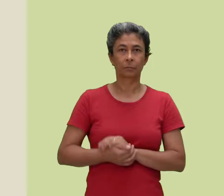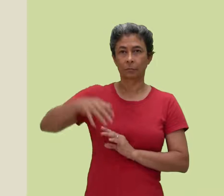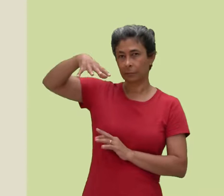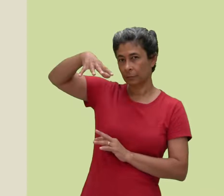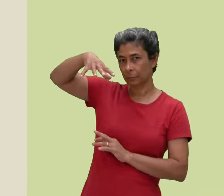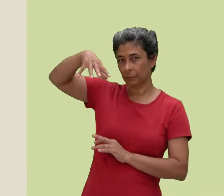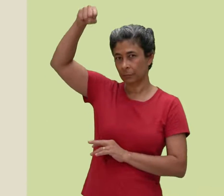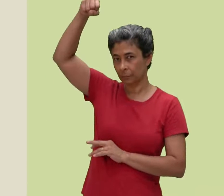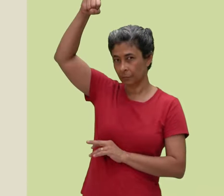Apagar a luz.